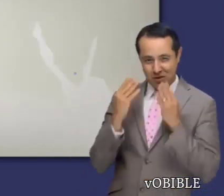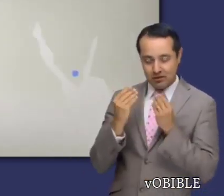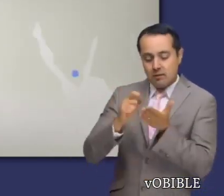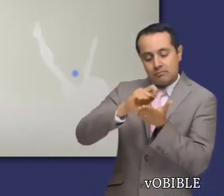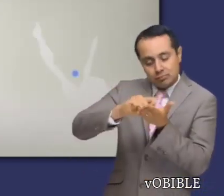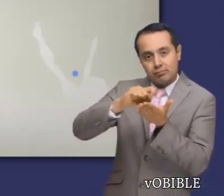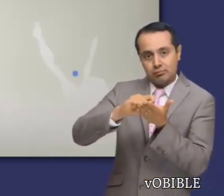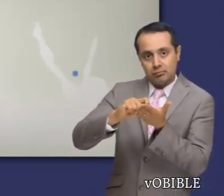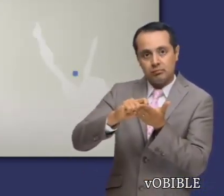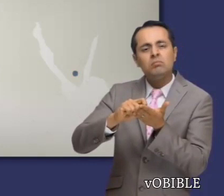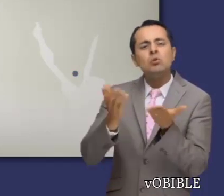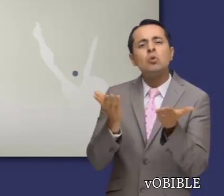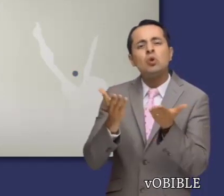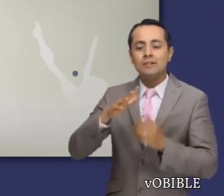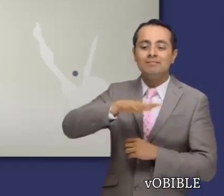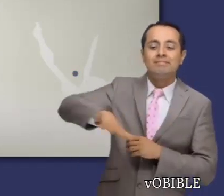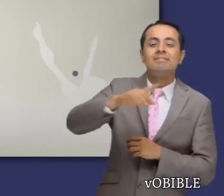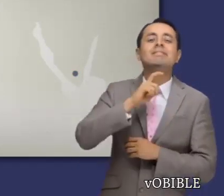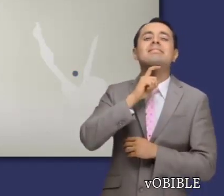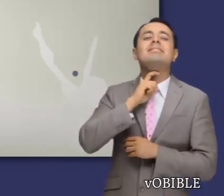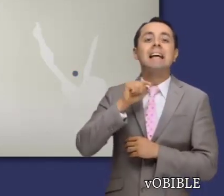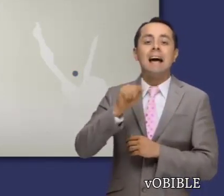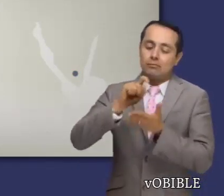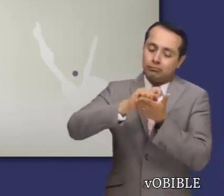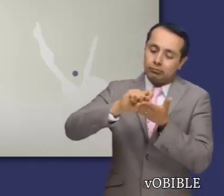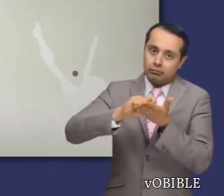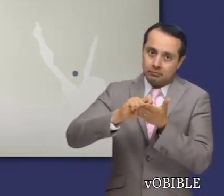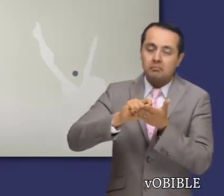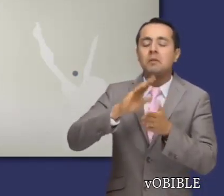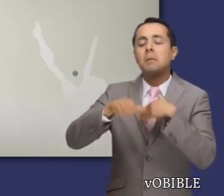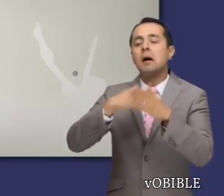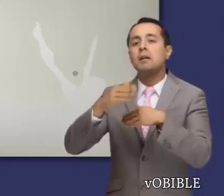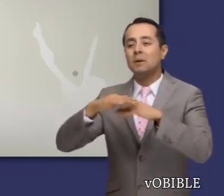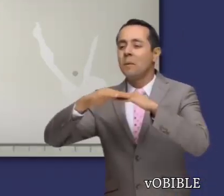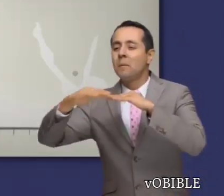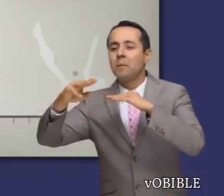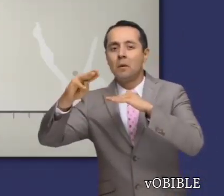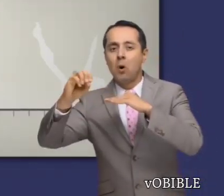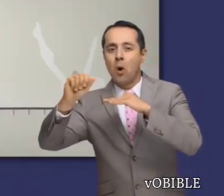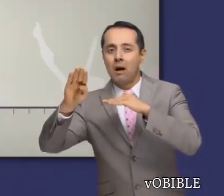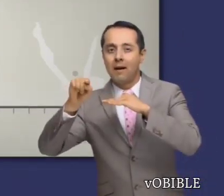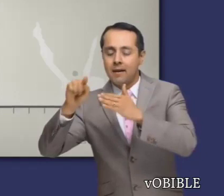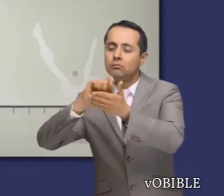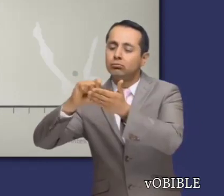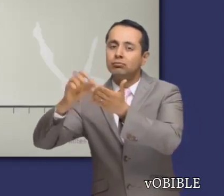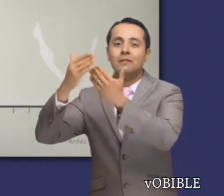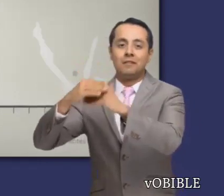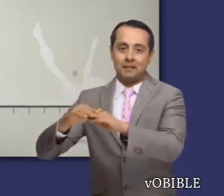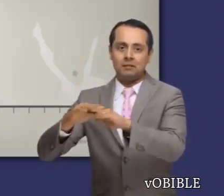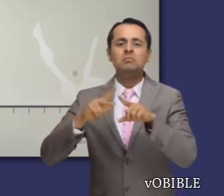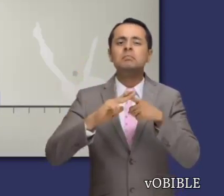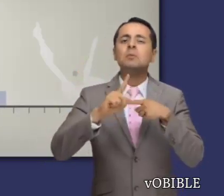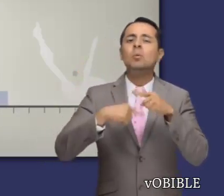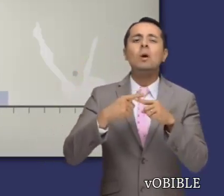escribirlo en el desierto de Sinaí y lo terminó en las llanuras de Moab. El relato abarca un periodo de 38 años